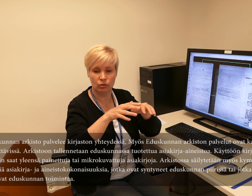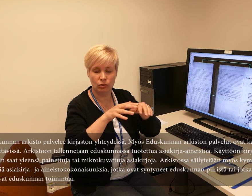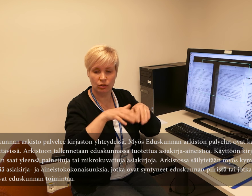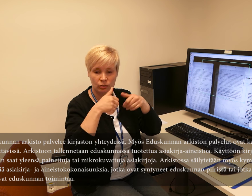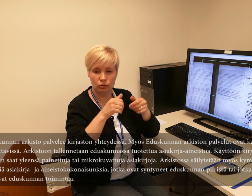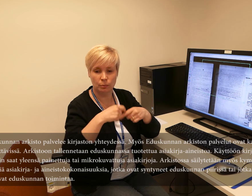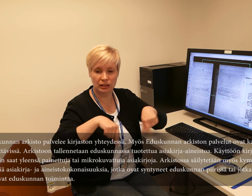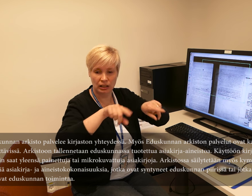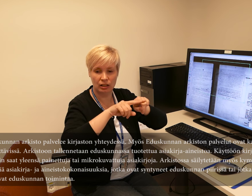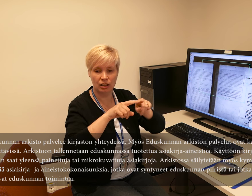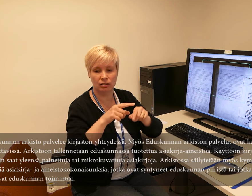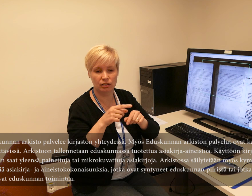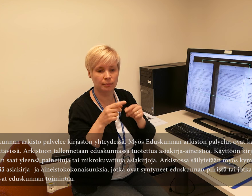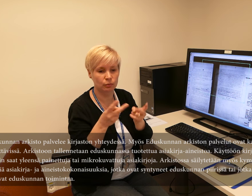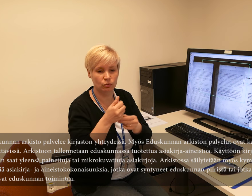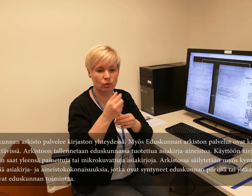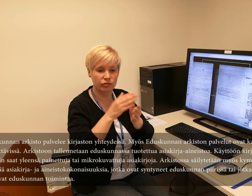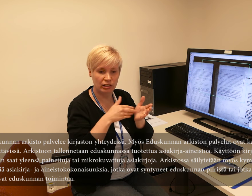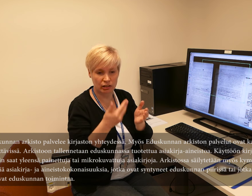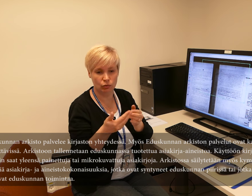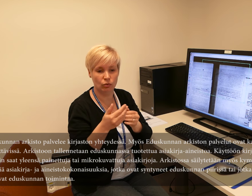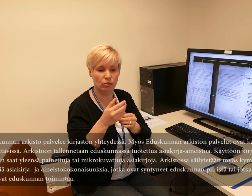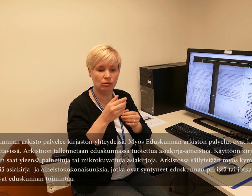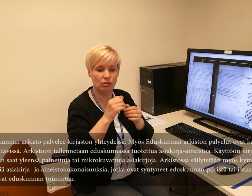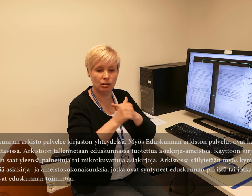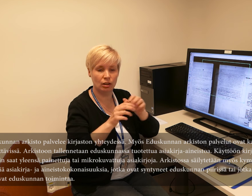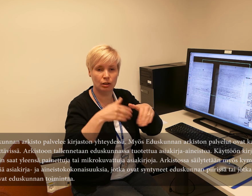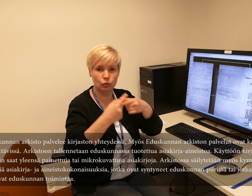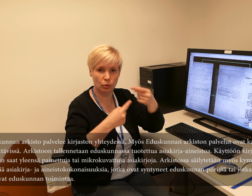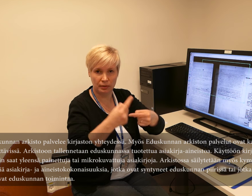syntyneet eduskunnan piirissä tai jotka muuten sivuavat eduskunnan toimintaa.